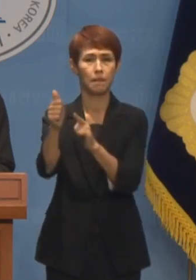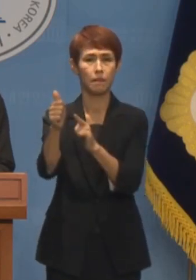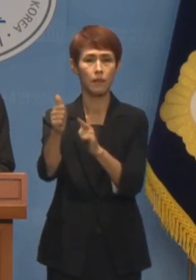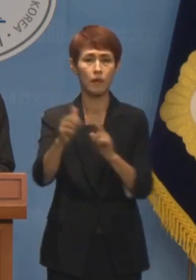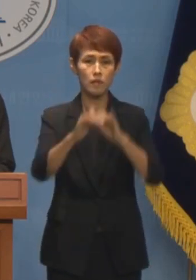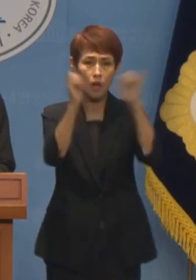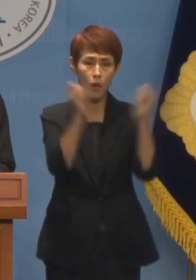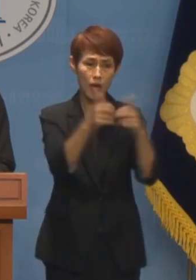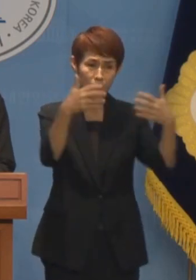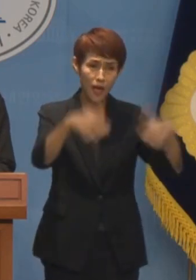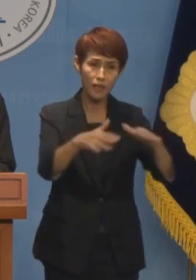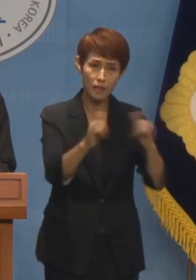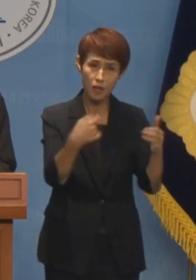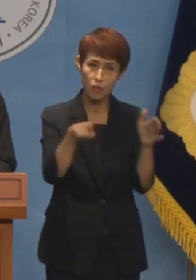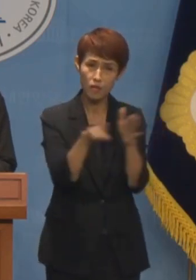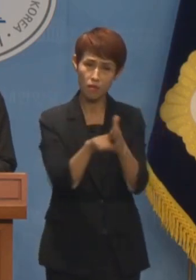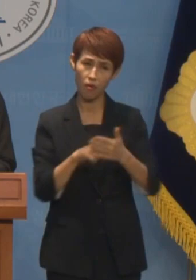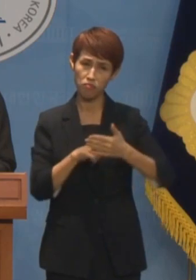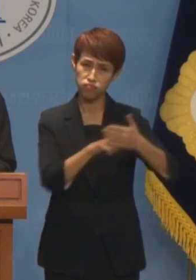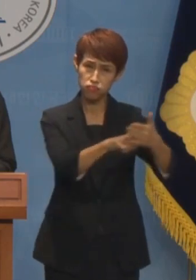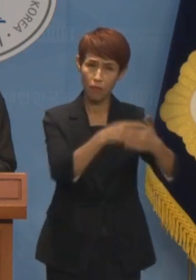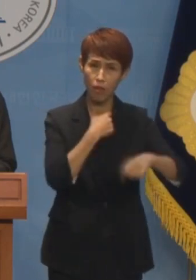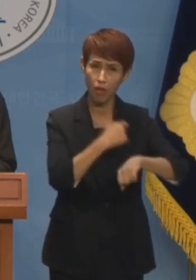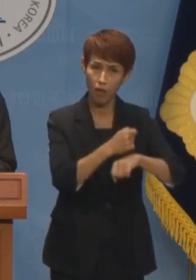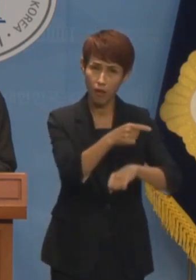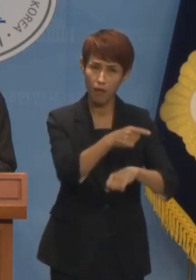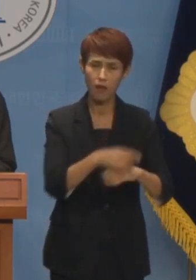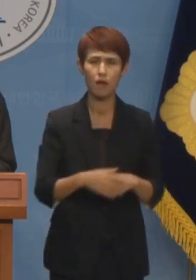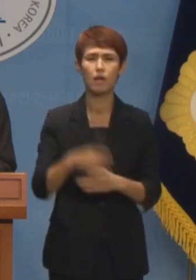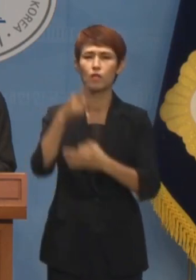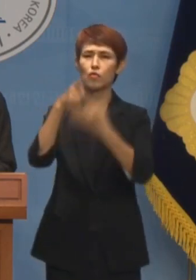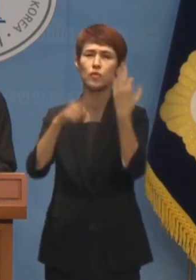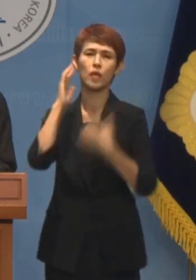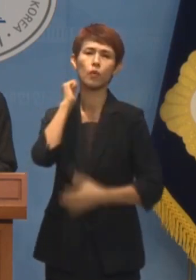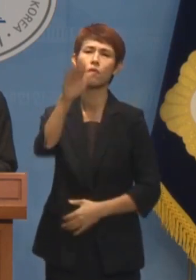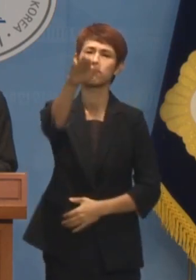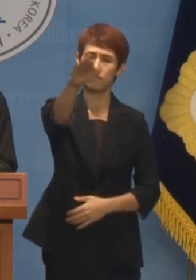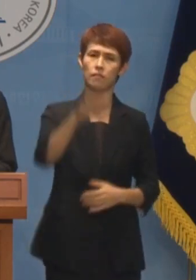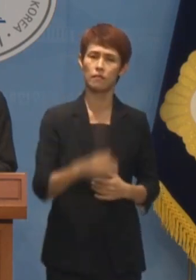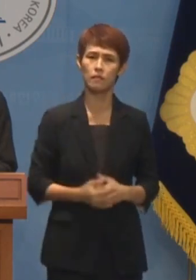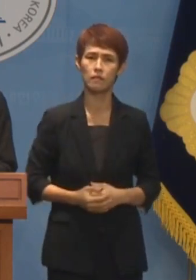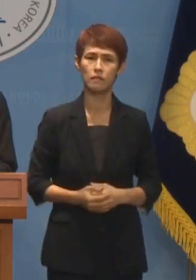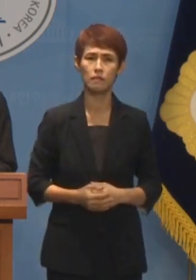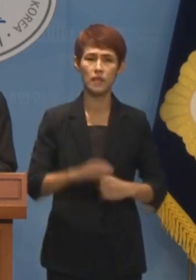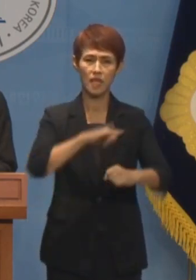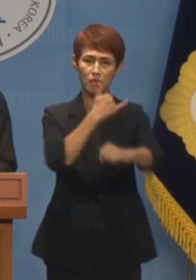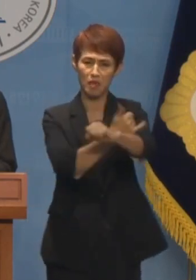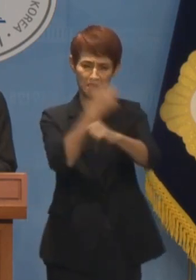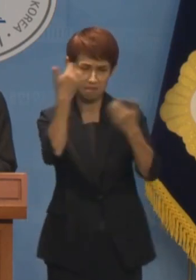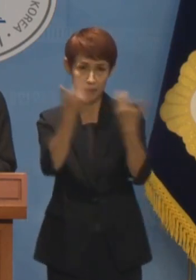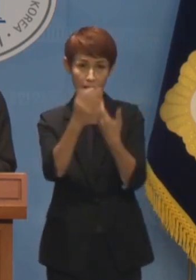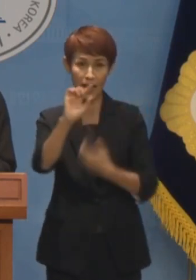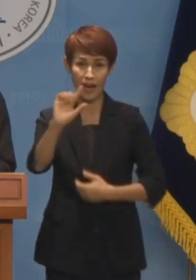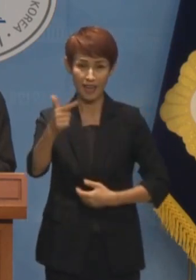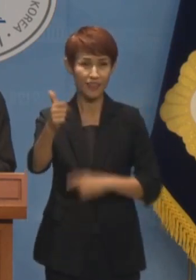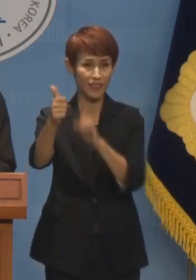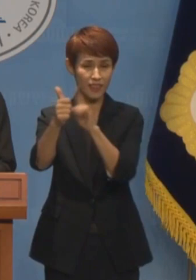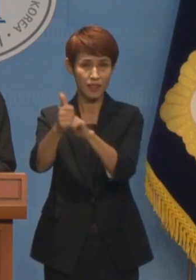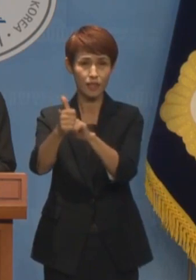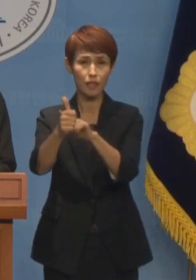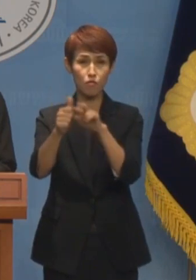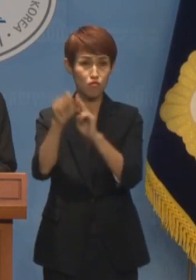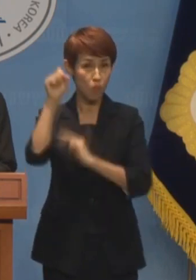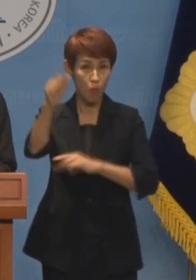소신입니까? 윤석열 대통령에게 강력히 촉구합니다. 반인권 안창호 후보자에 대한 지명을